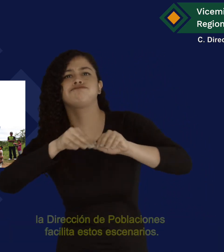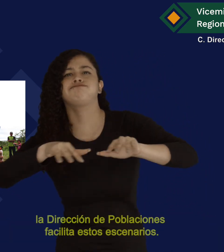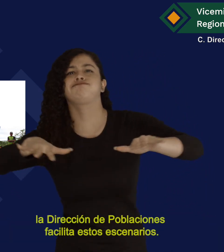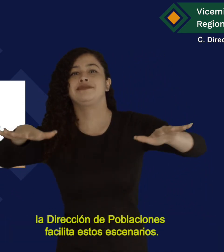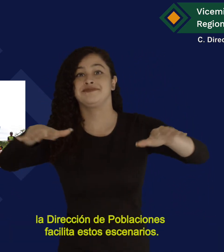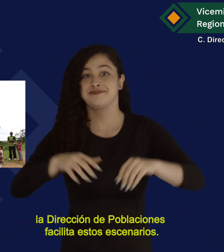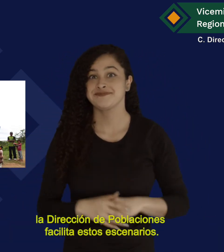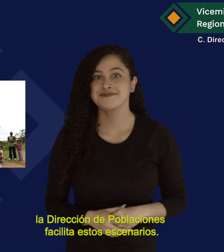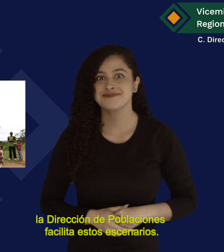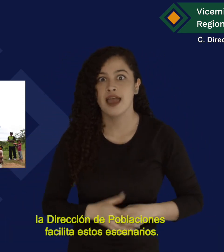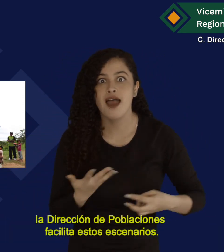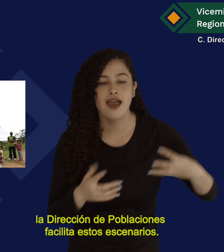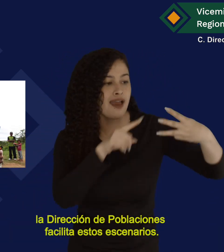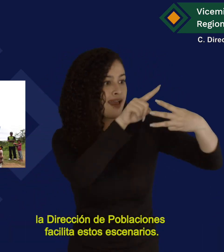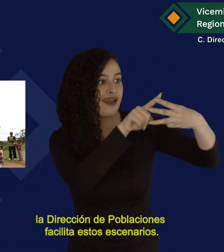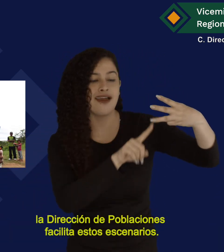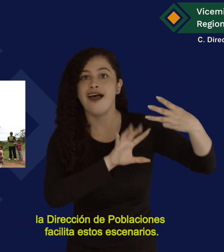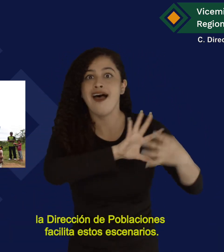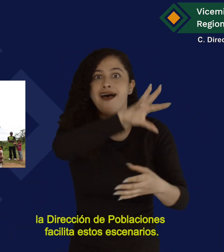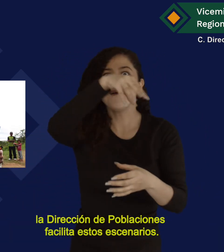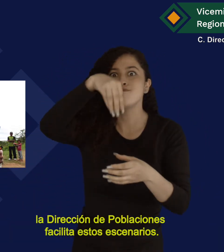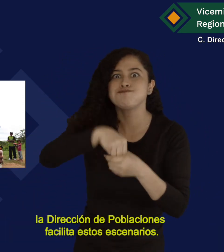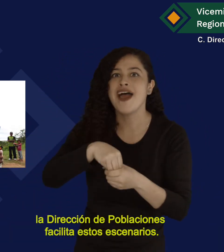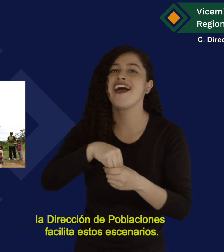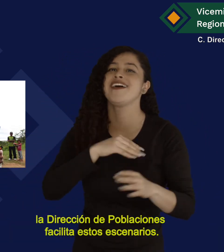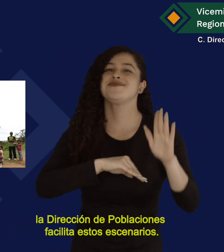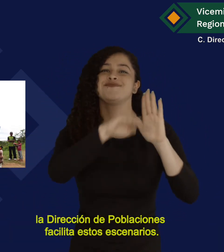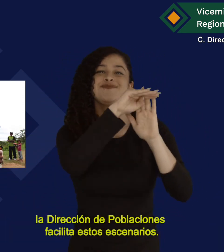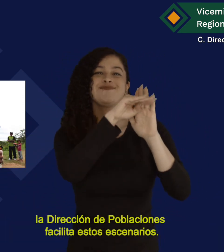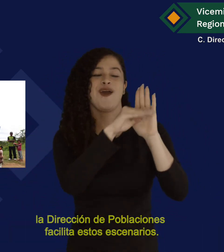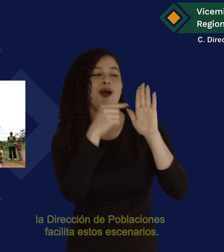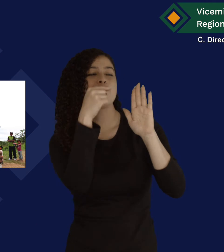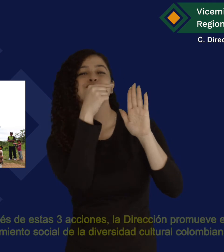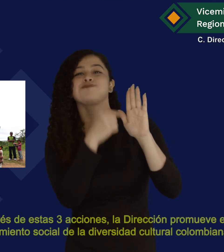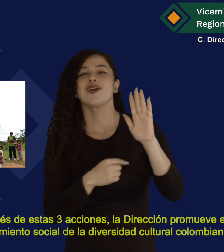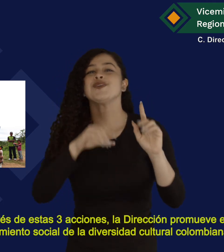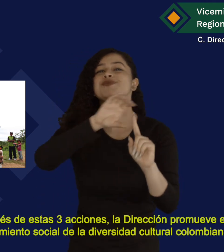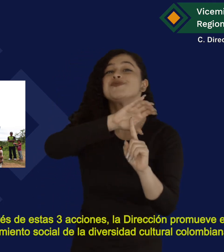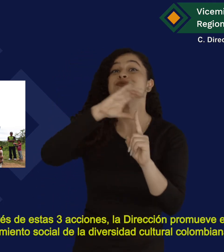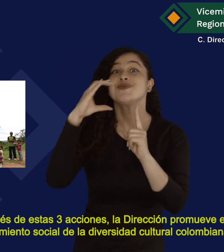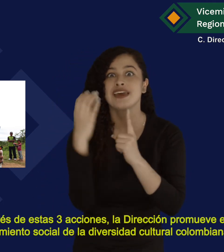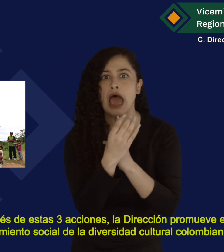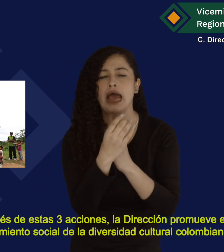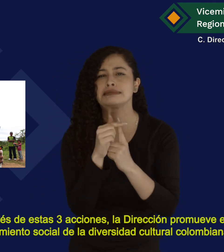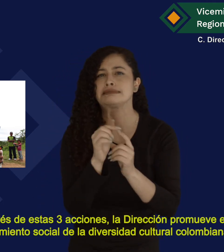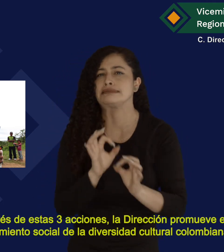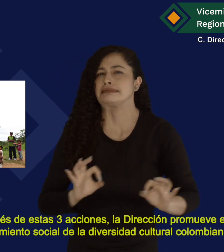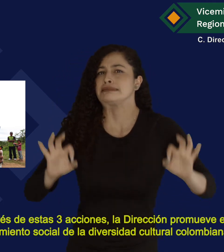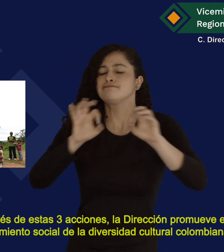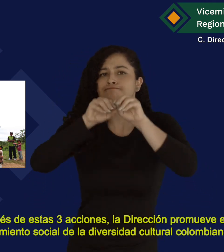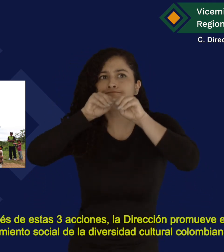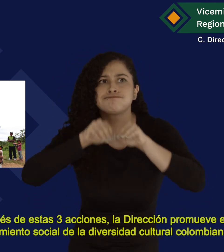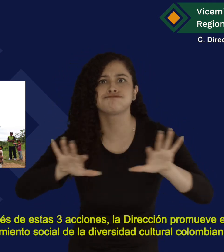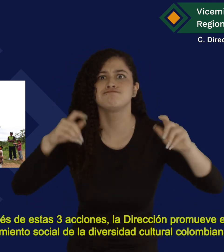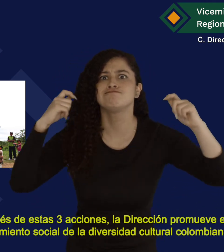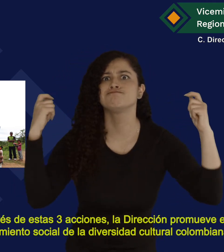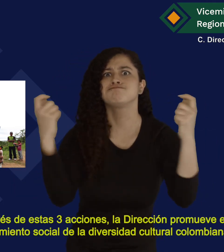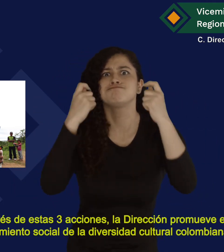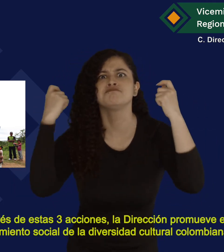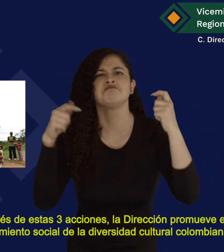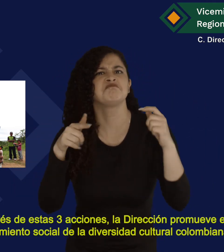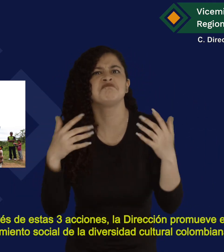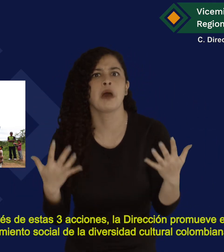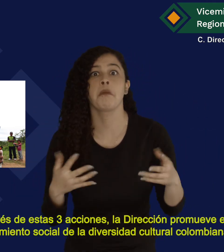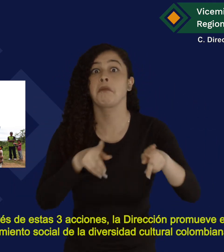conocimiento La Dirección de Poblaciones facilita estos escenarios A través de estas tres acciones,